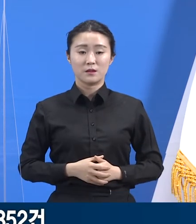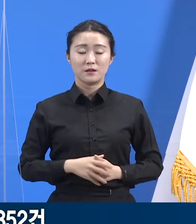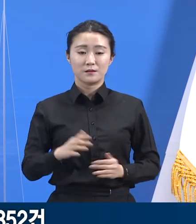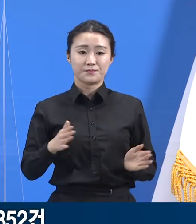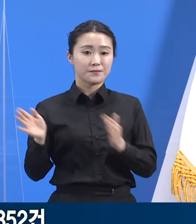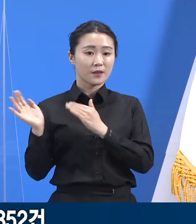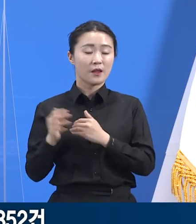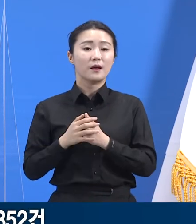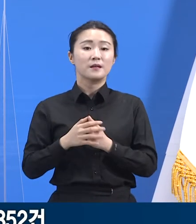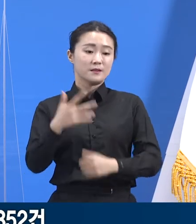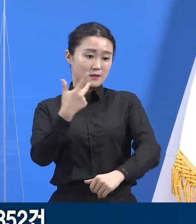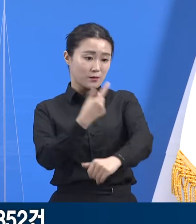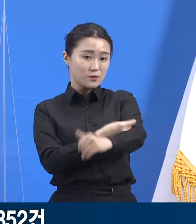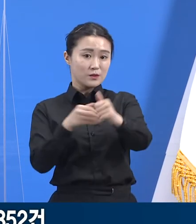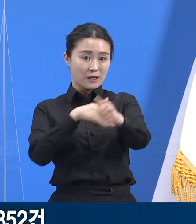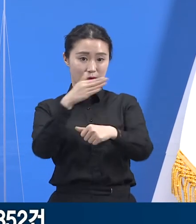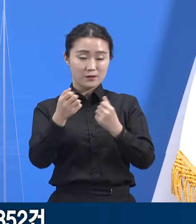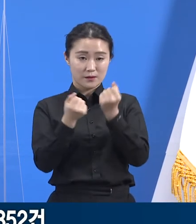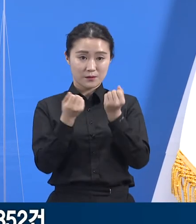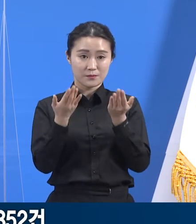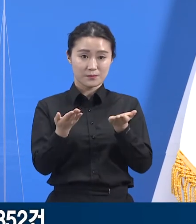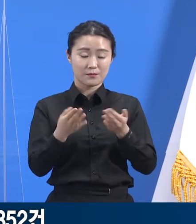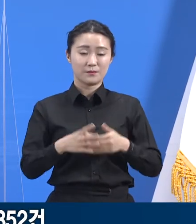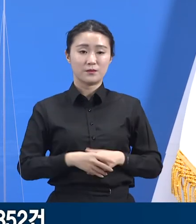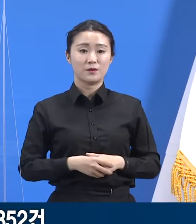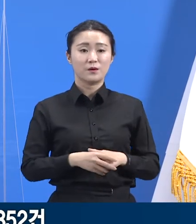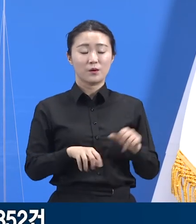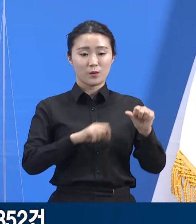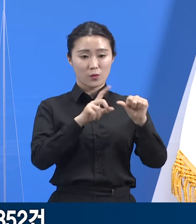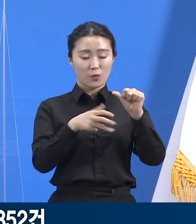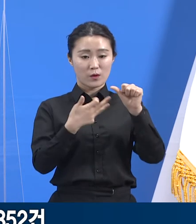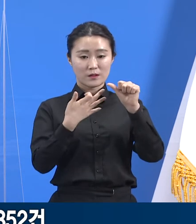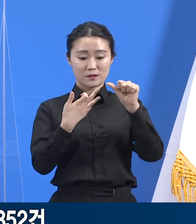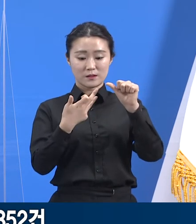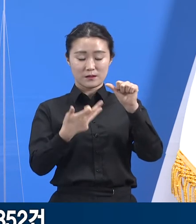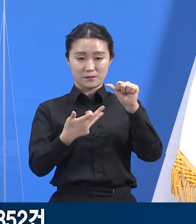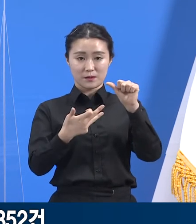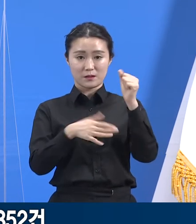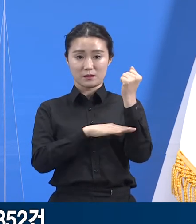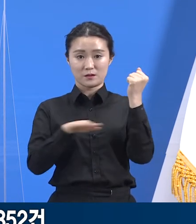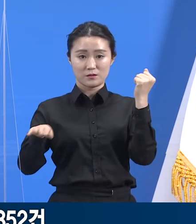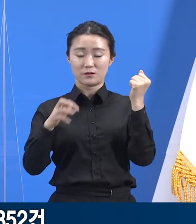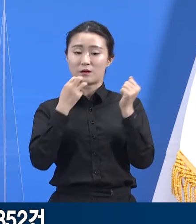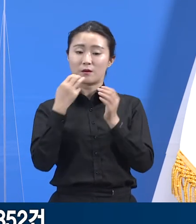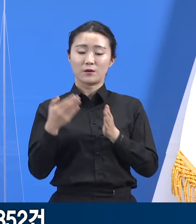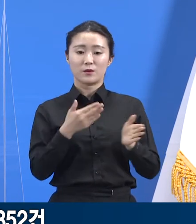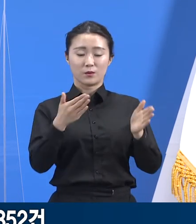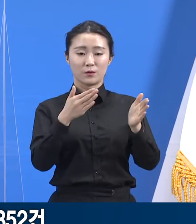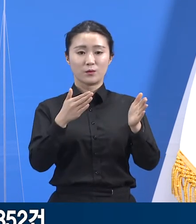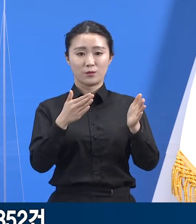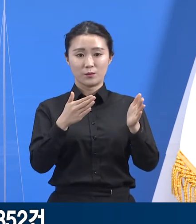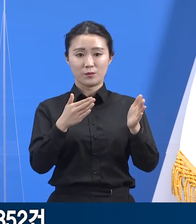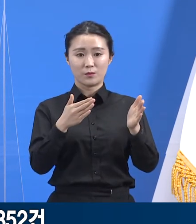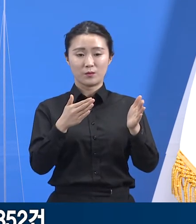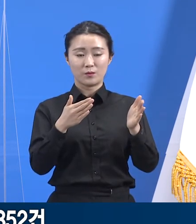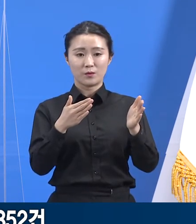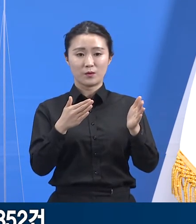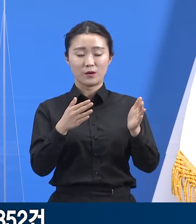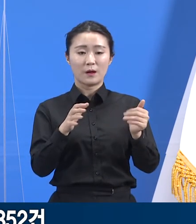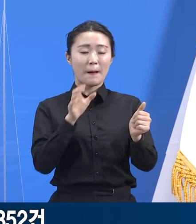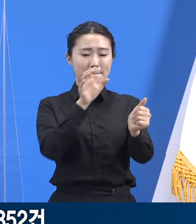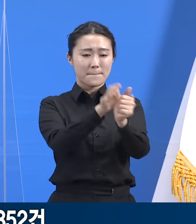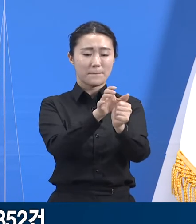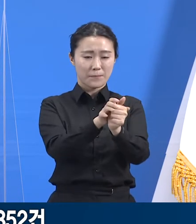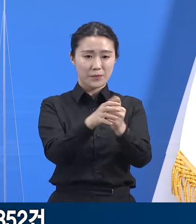5월 19일 18시 기준 도내 지역예방접종센터의 48개소, 위탁의료기간은